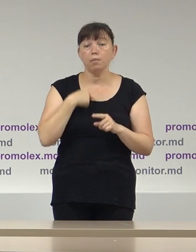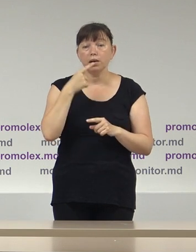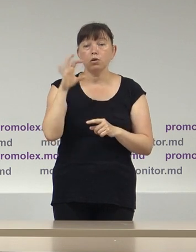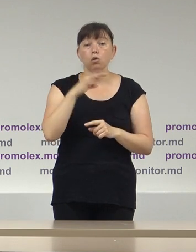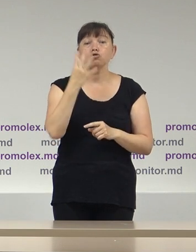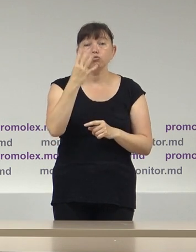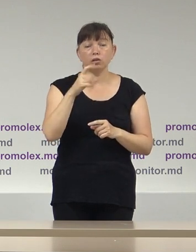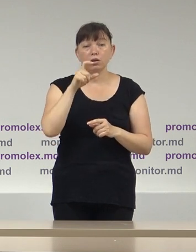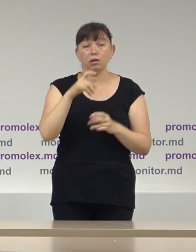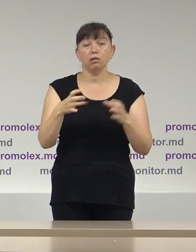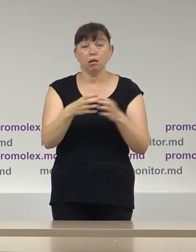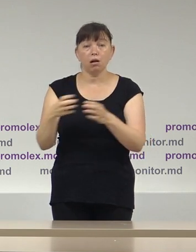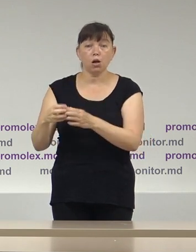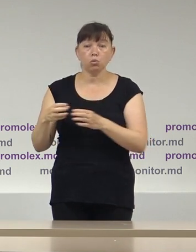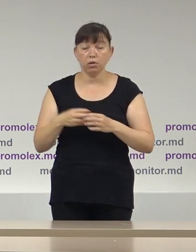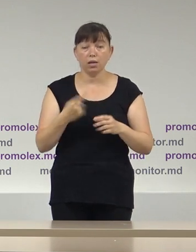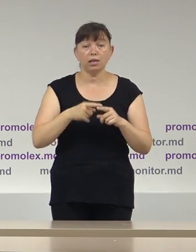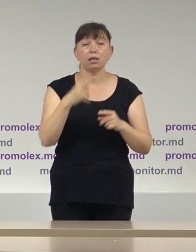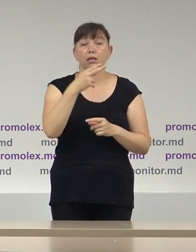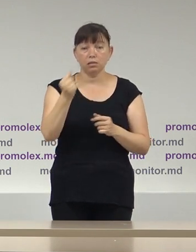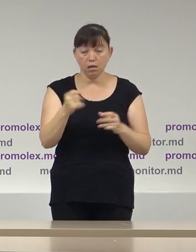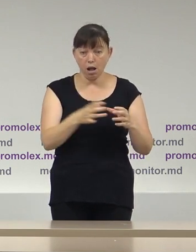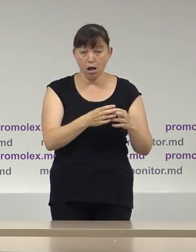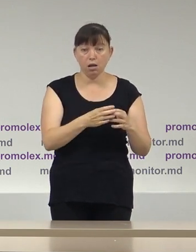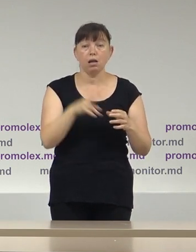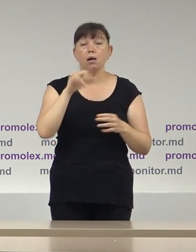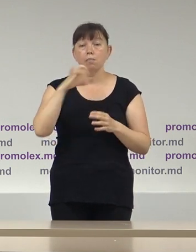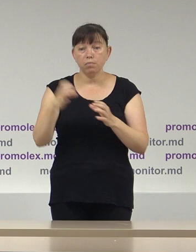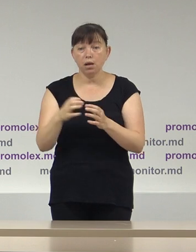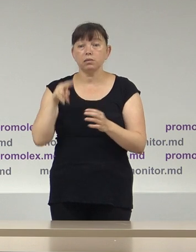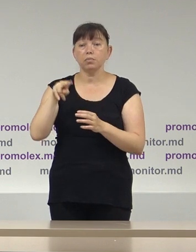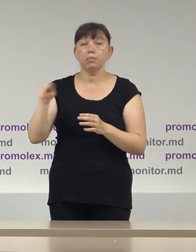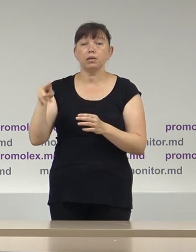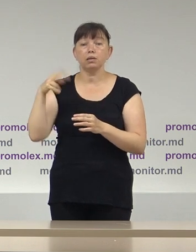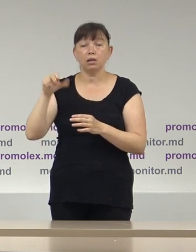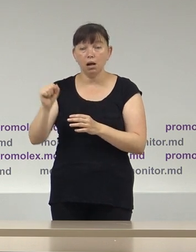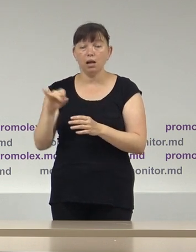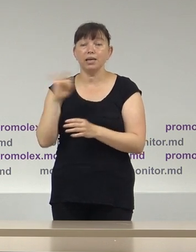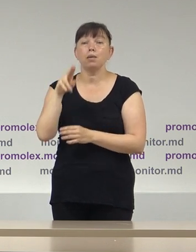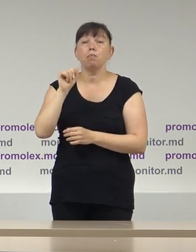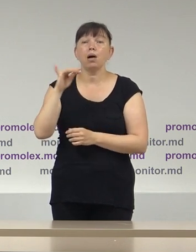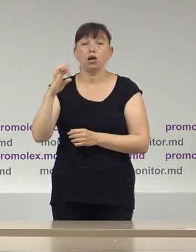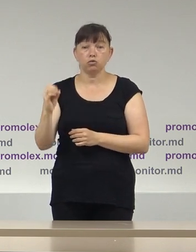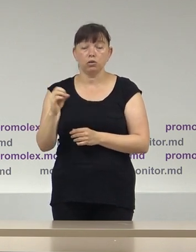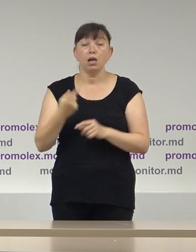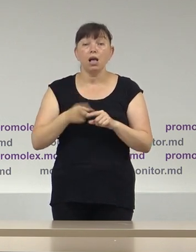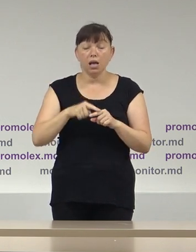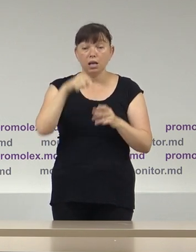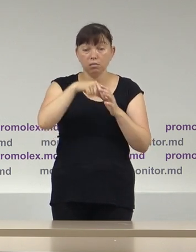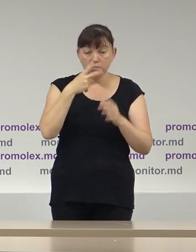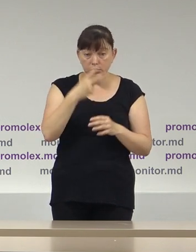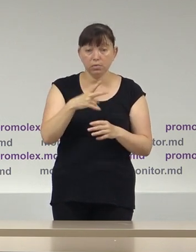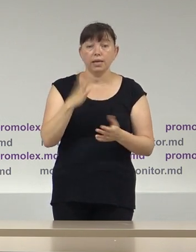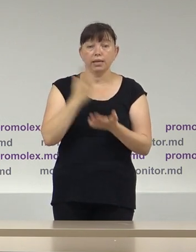despre patru concurențe, anume, platforma de unitate și adevăr, PAS, PPDA și PACE. În cazul acestor, cecă a